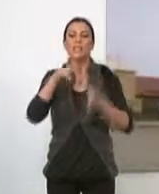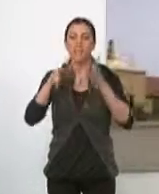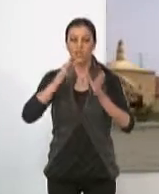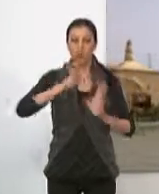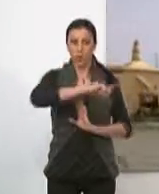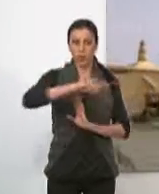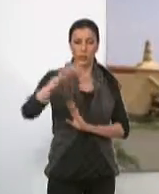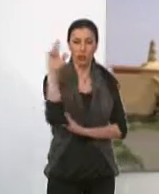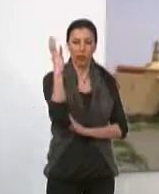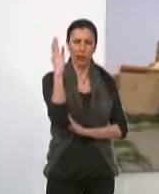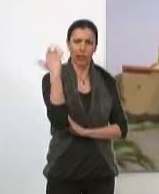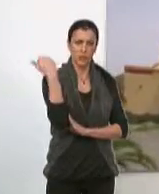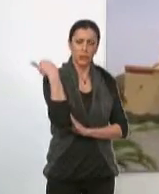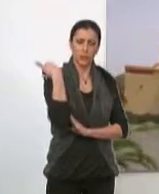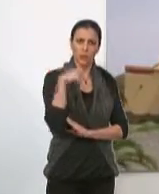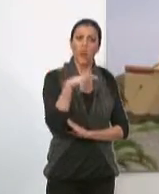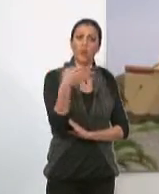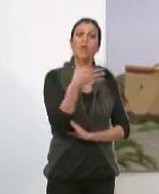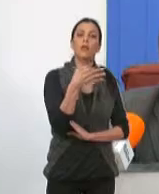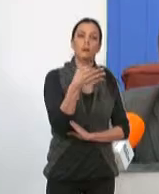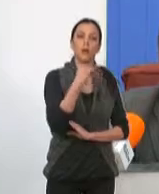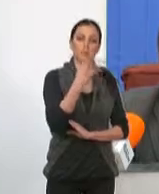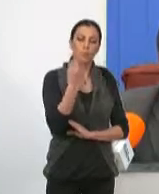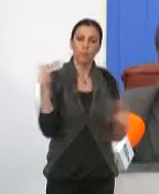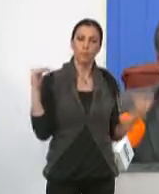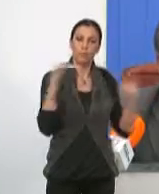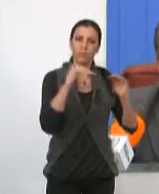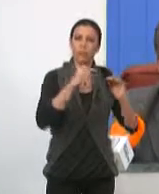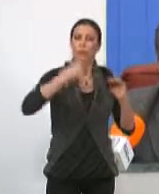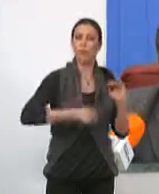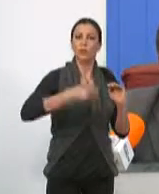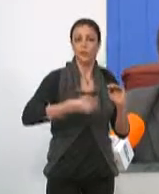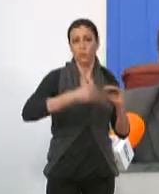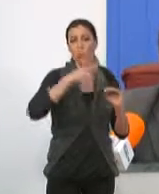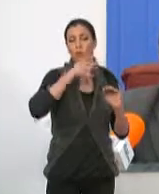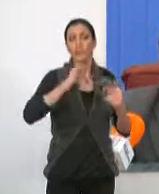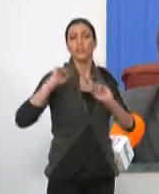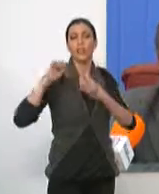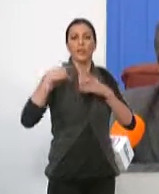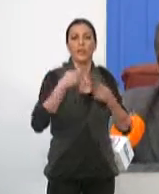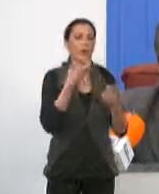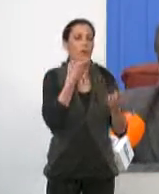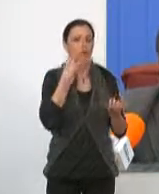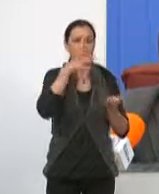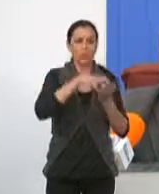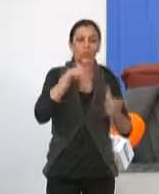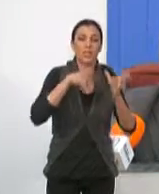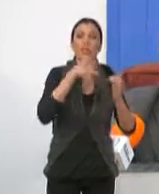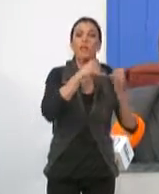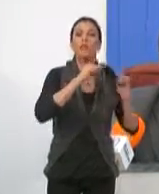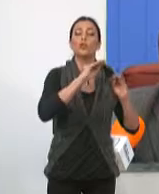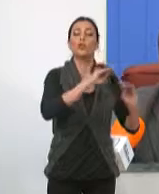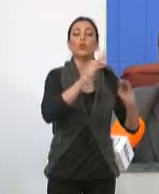chiringuitos de la costa tropical que ha reunido a un número importante en su tradicional expo